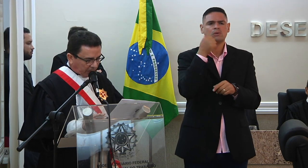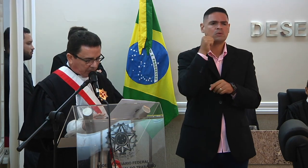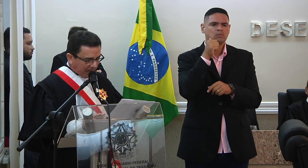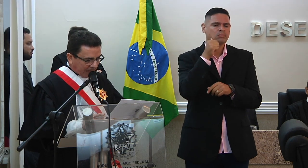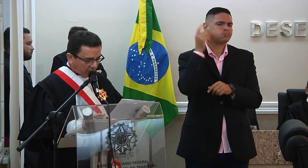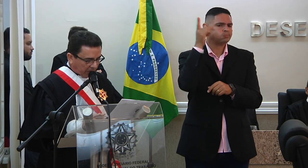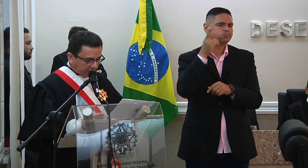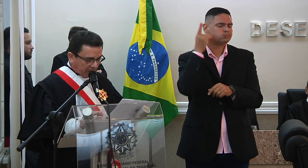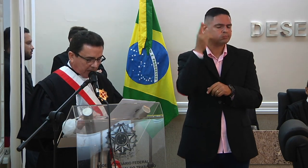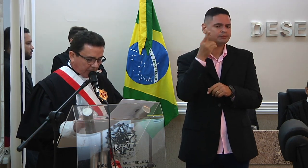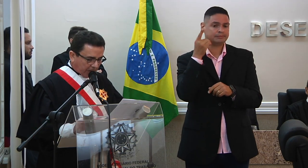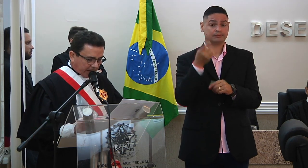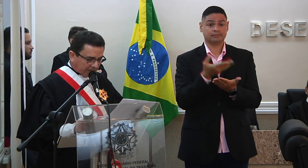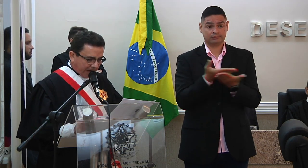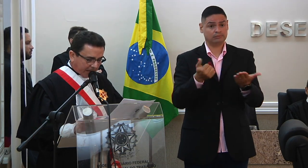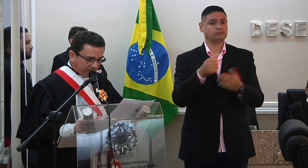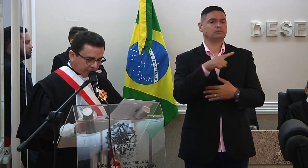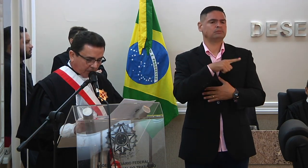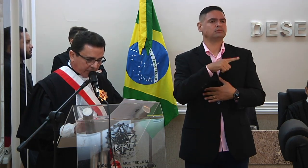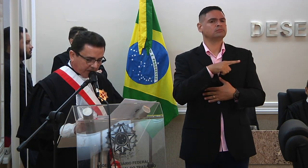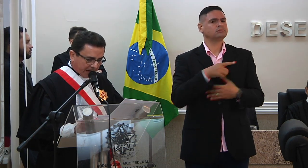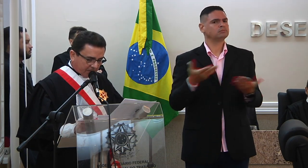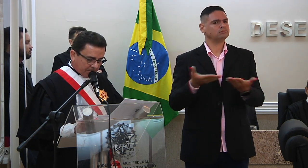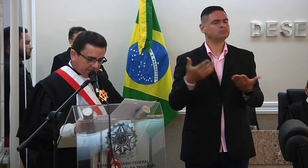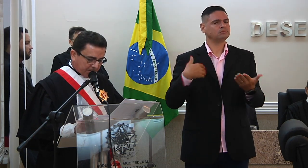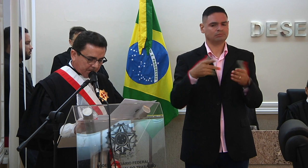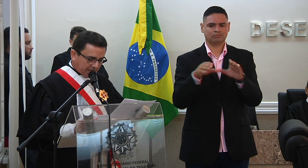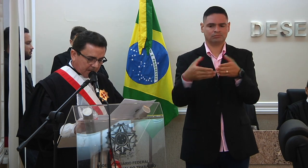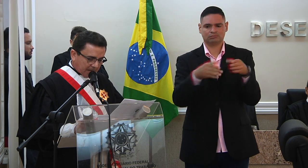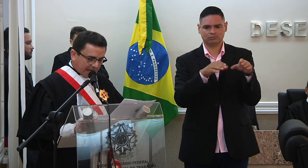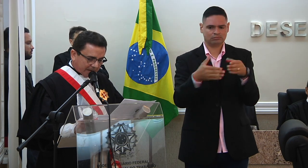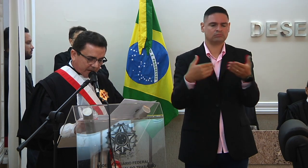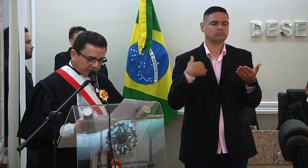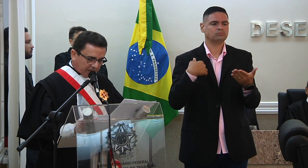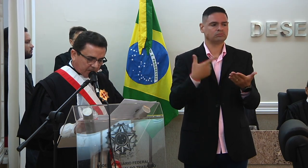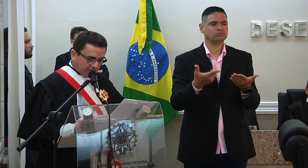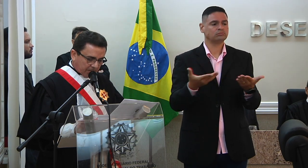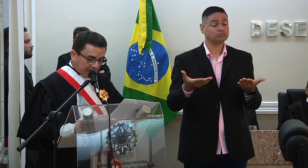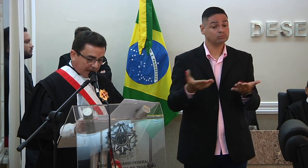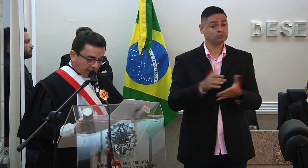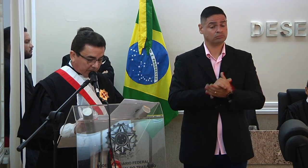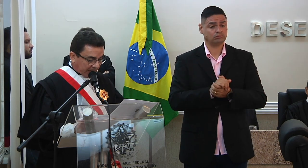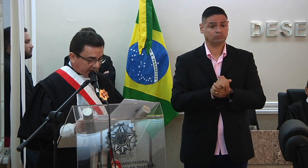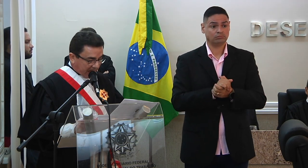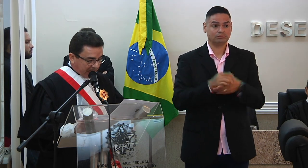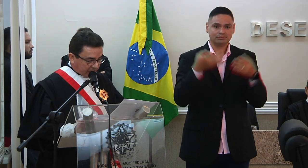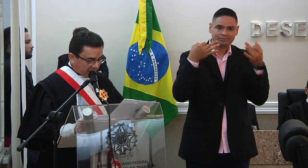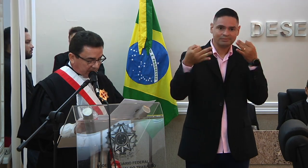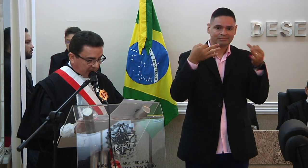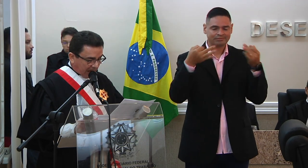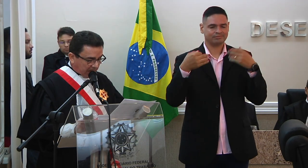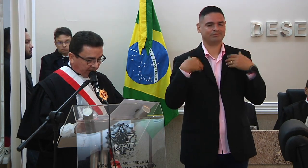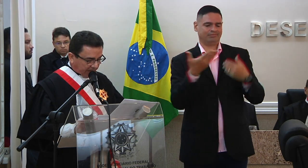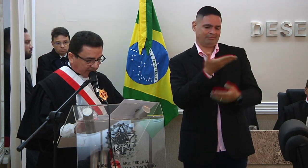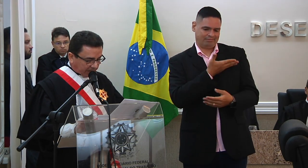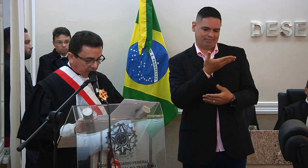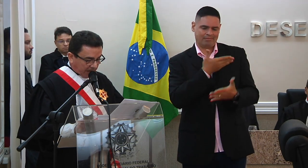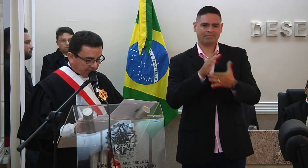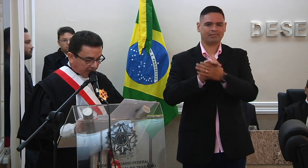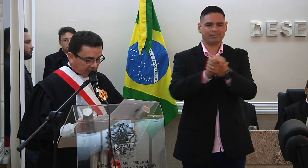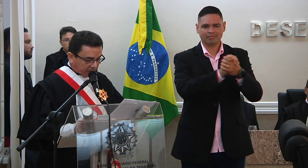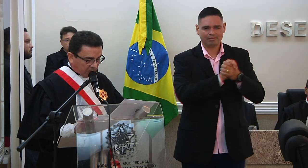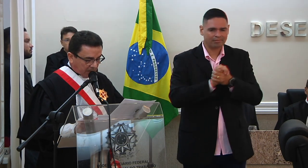desbargadores e desbargadoras que ora integram esse colegiado a atenção a cordialidade a